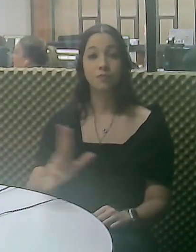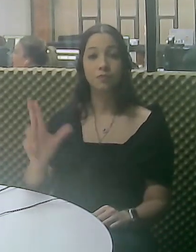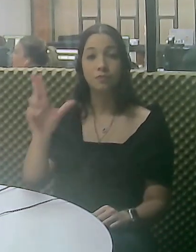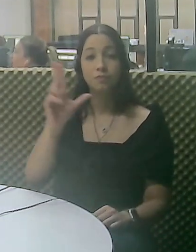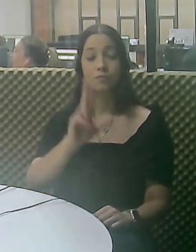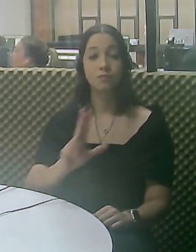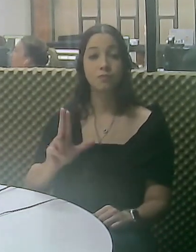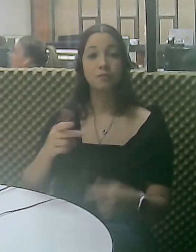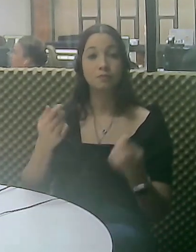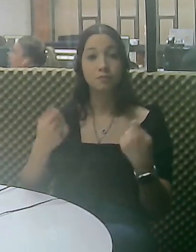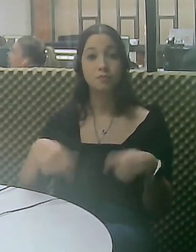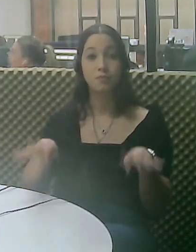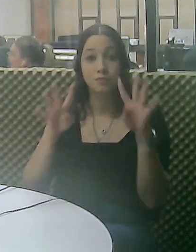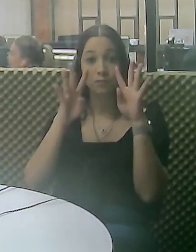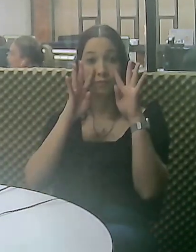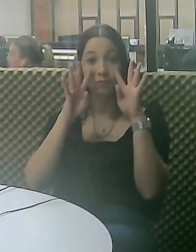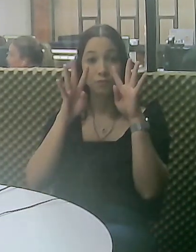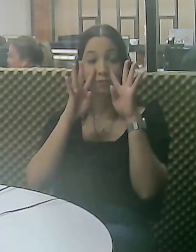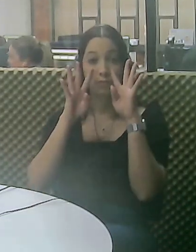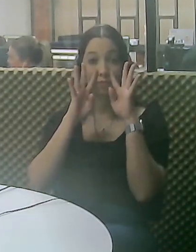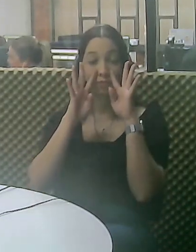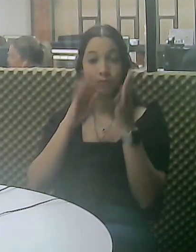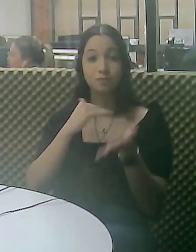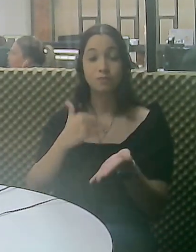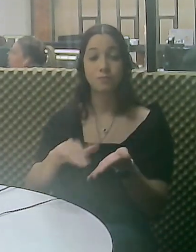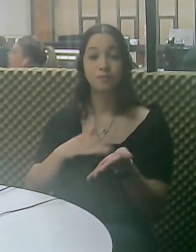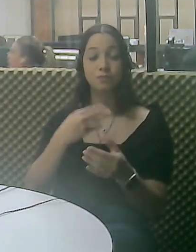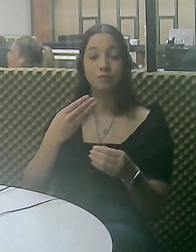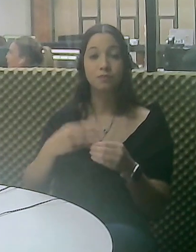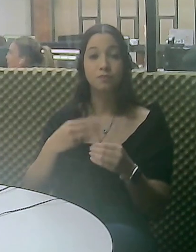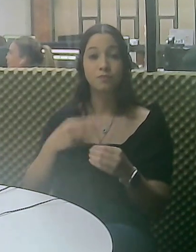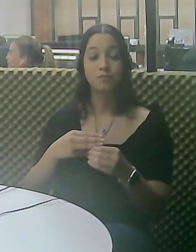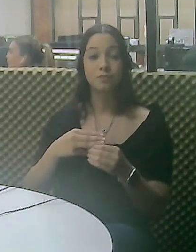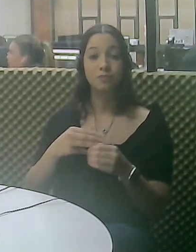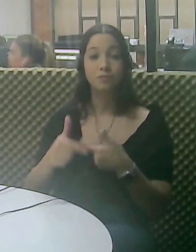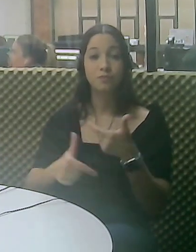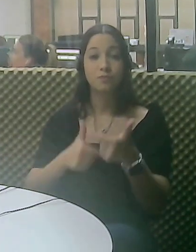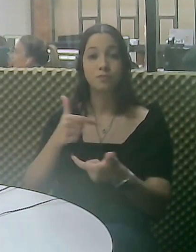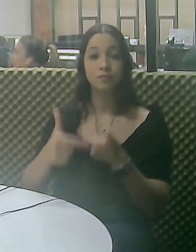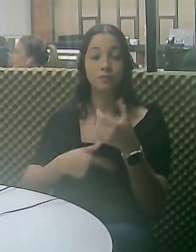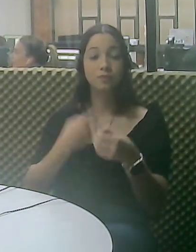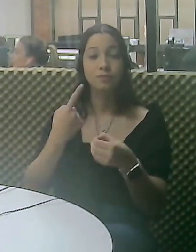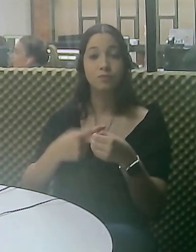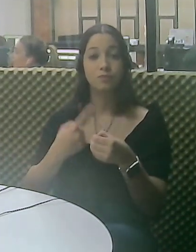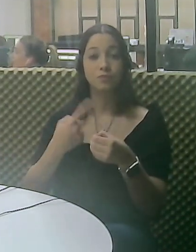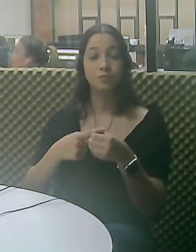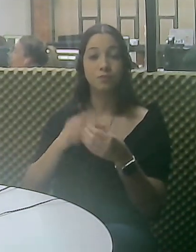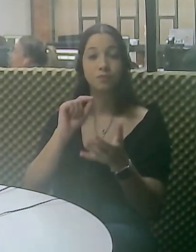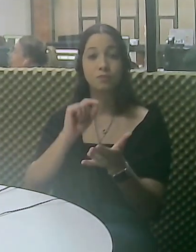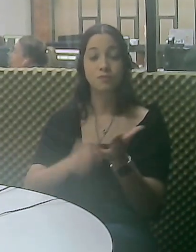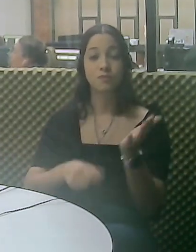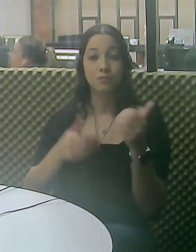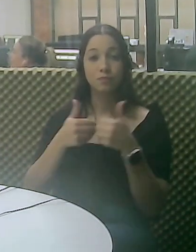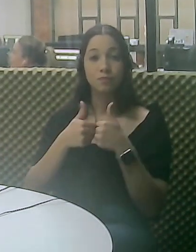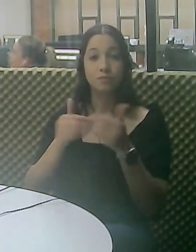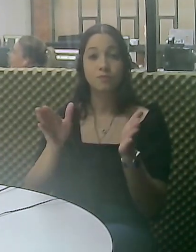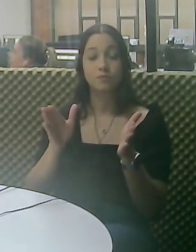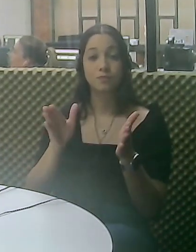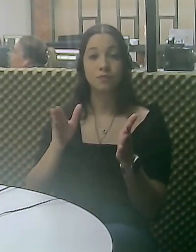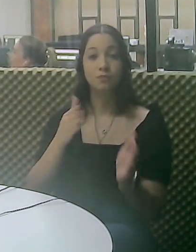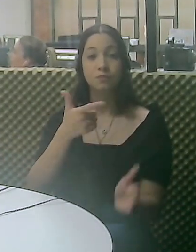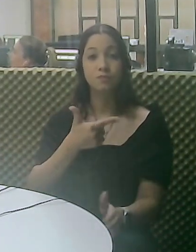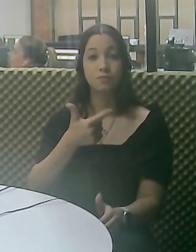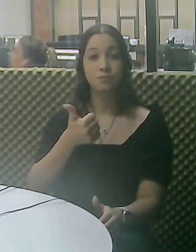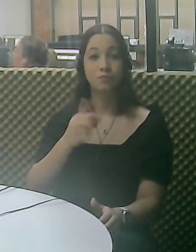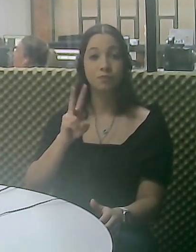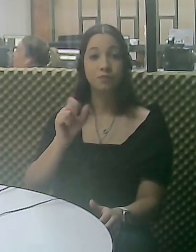Professor Jaci de Assis, na região central de Uberlândia, devem ficar atentos. A Secretaria Municipal de Serviços